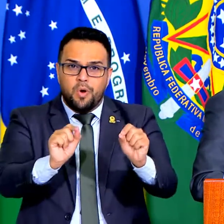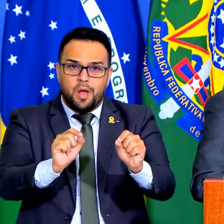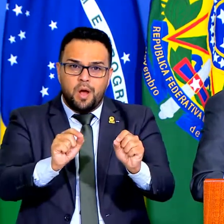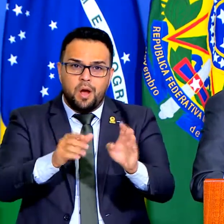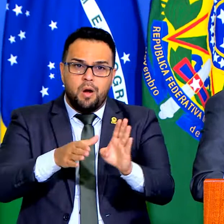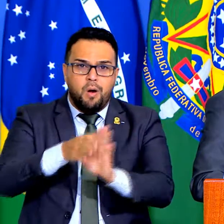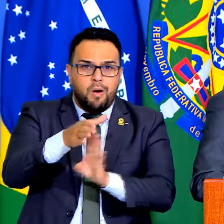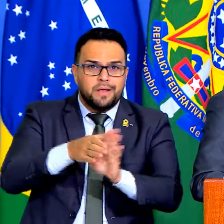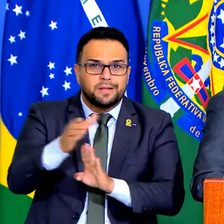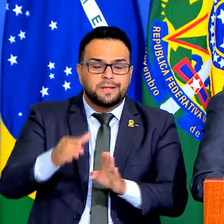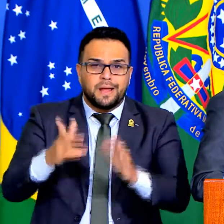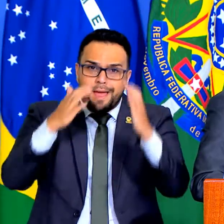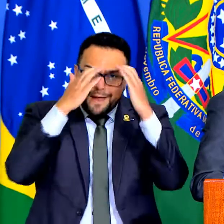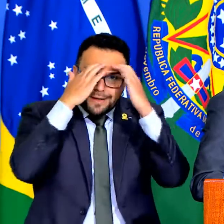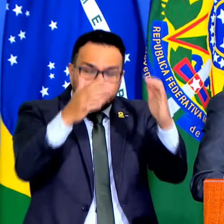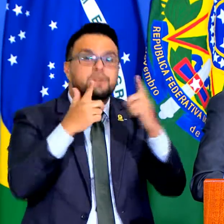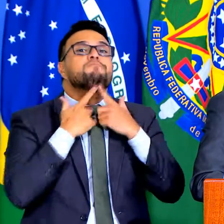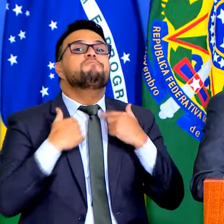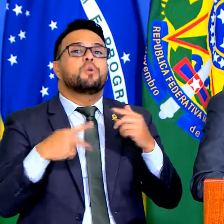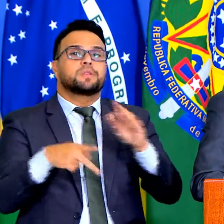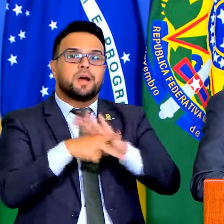popular do povo brasileiro,